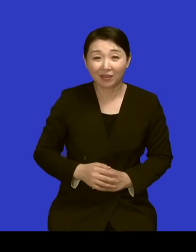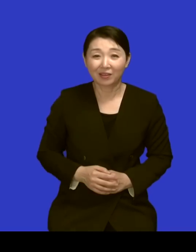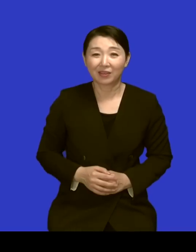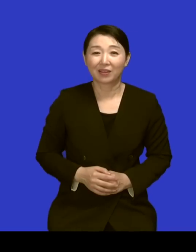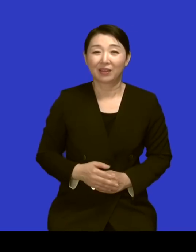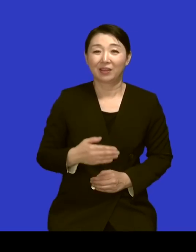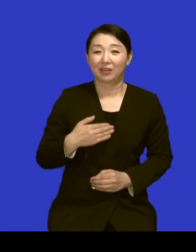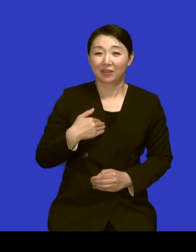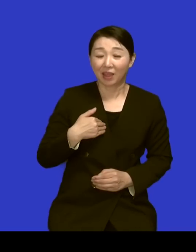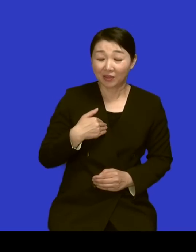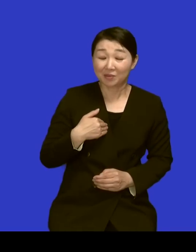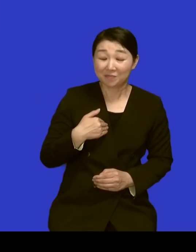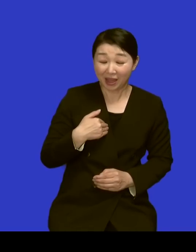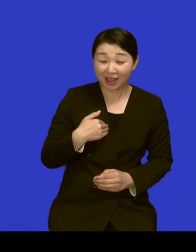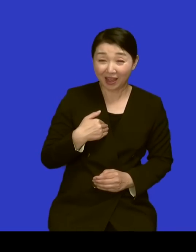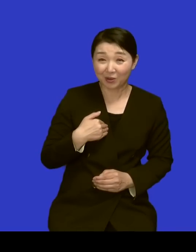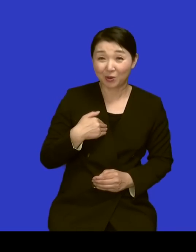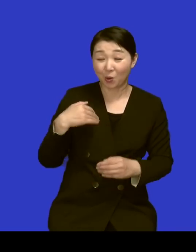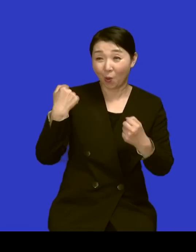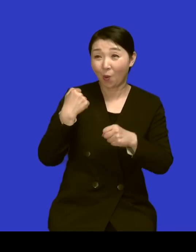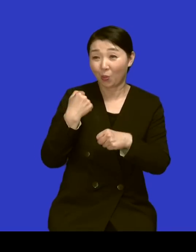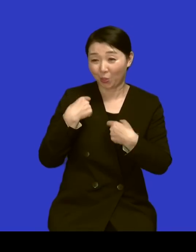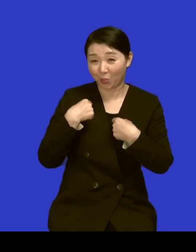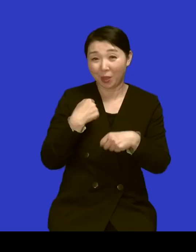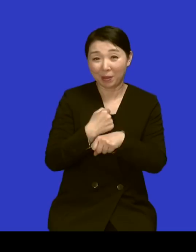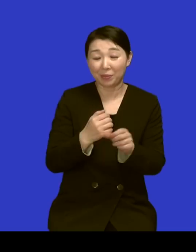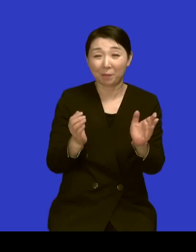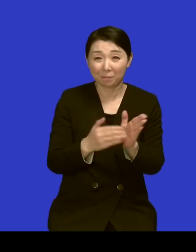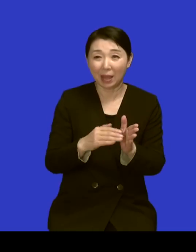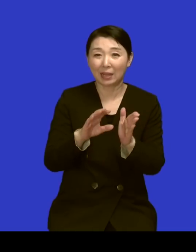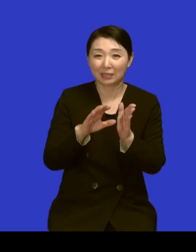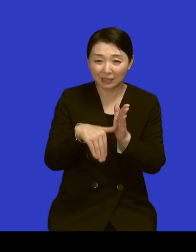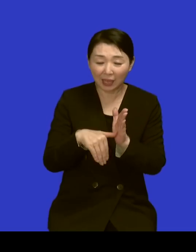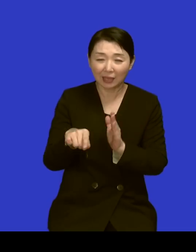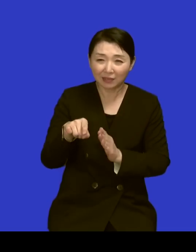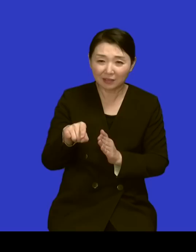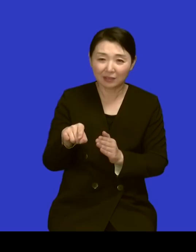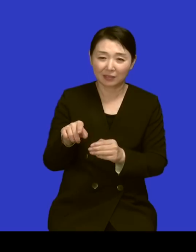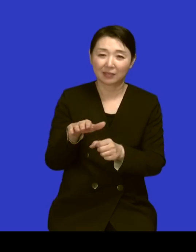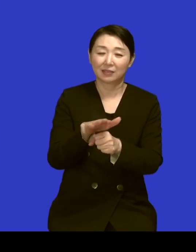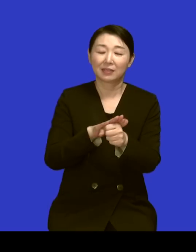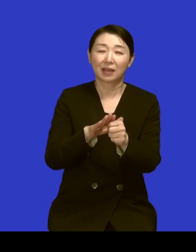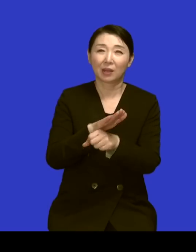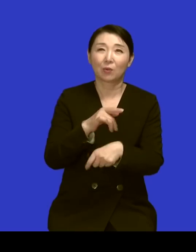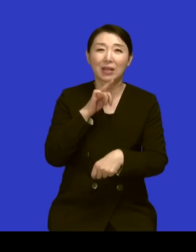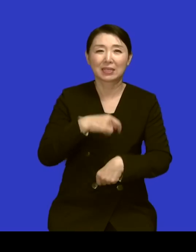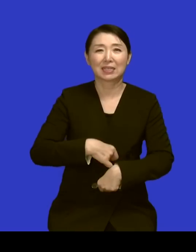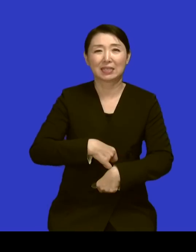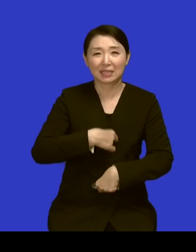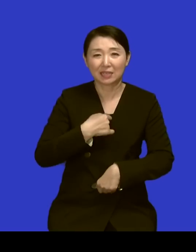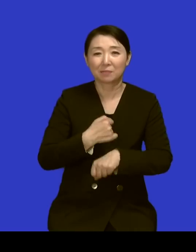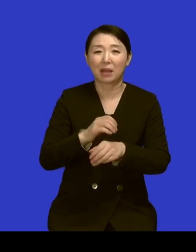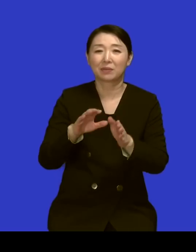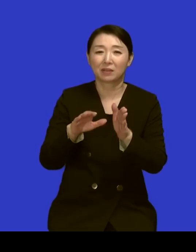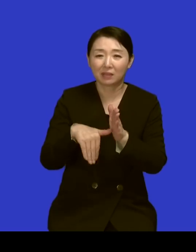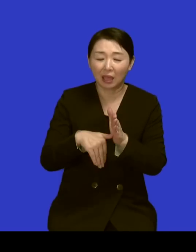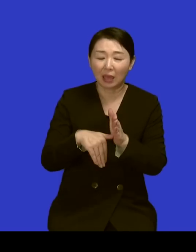사랑과 진실 원미경 님도는 해서 거기서 이제 완전 카피해서 돈은 다른 사람들이 모른다 네 맞아요